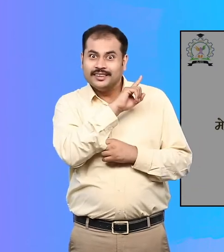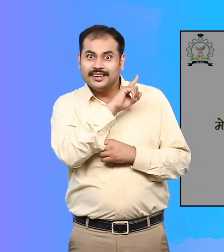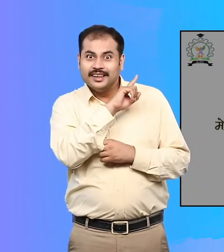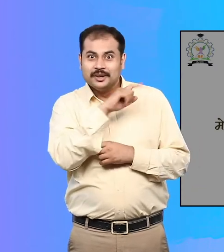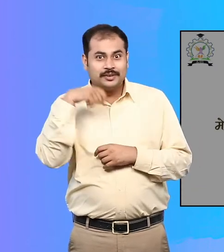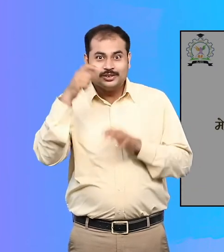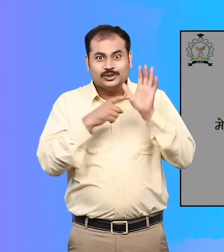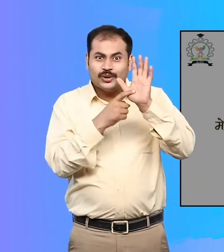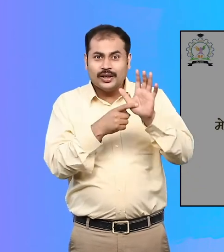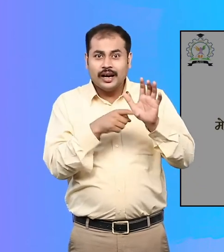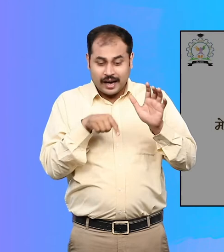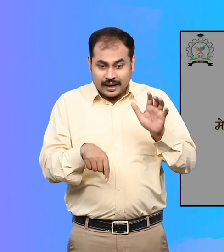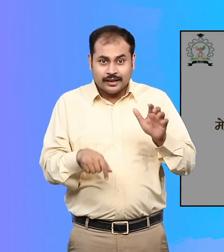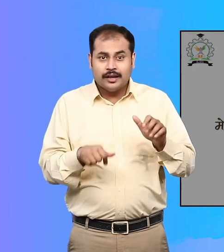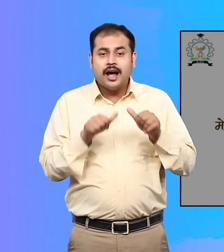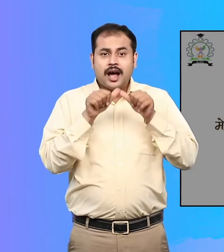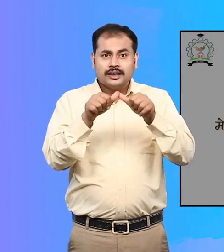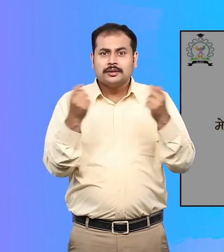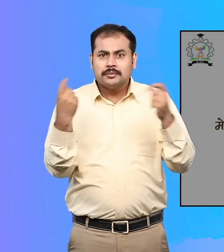का जवाब देने के लिए कर सकते हैं?